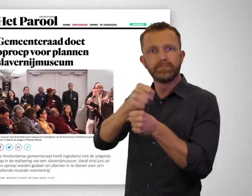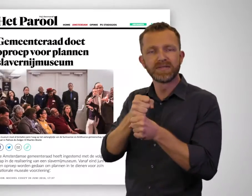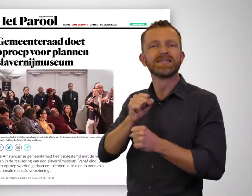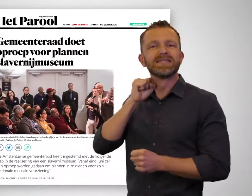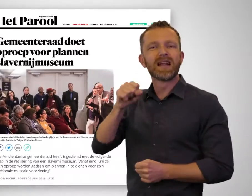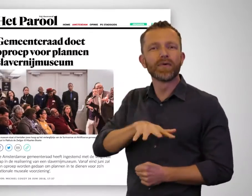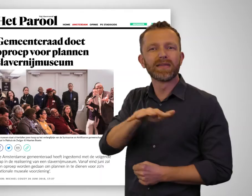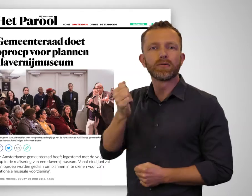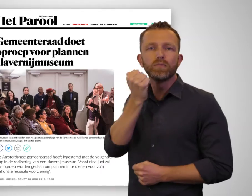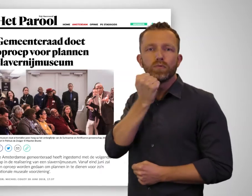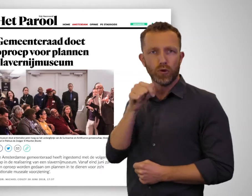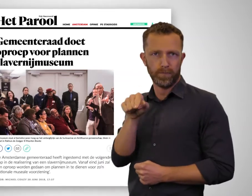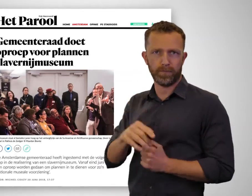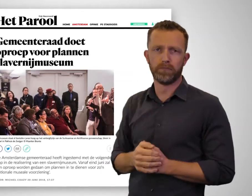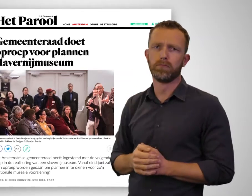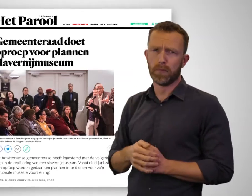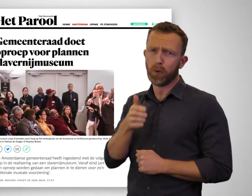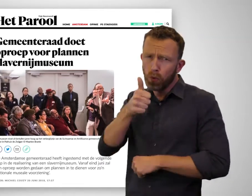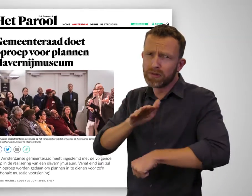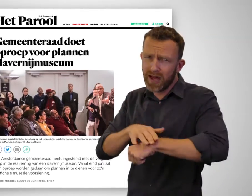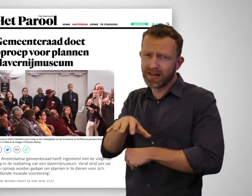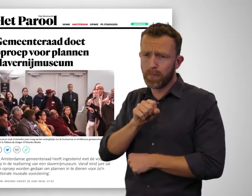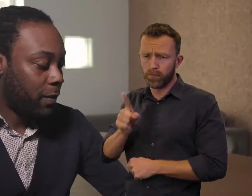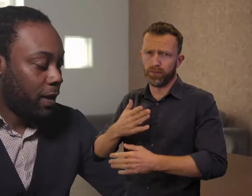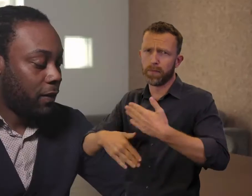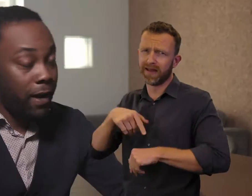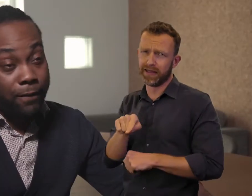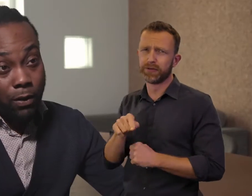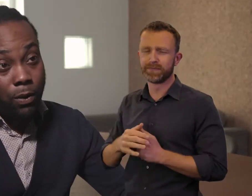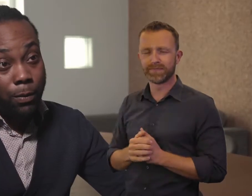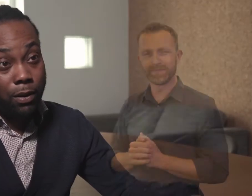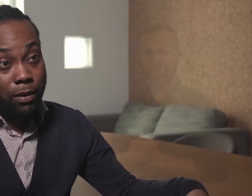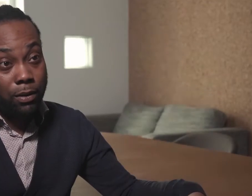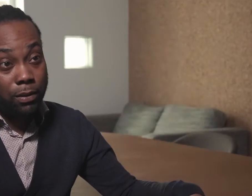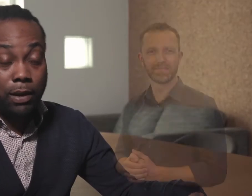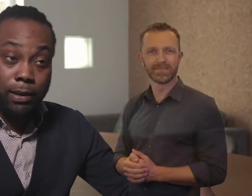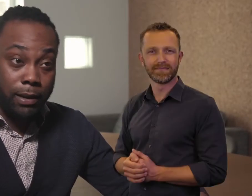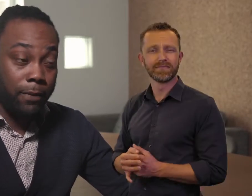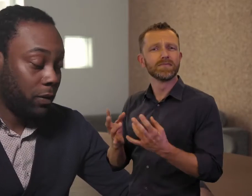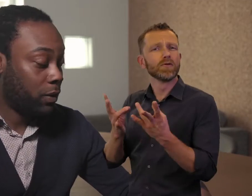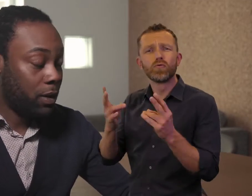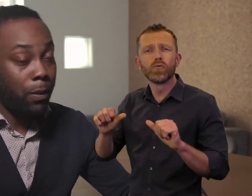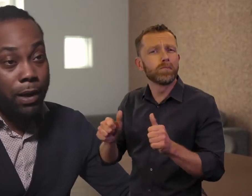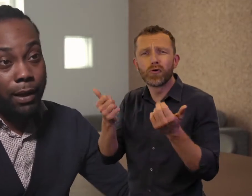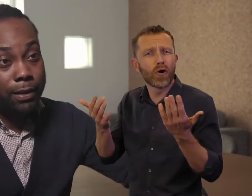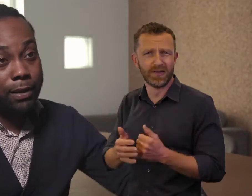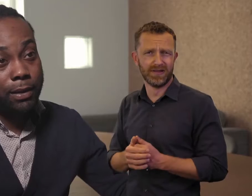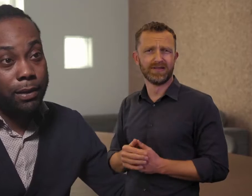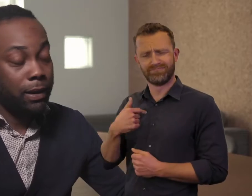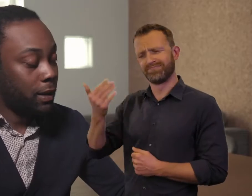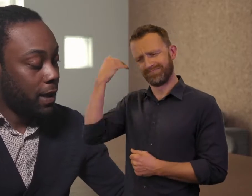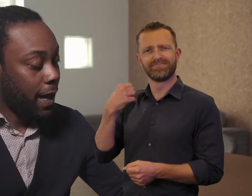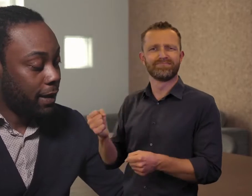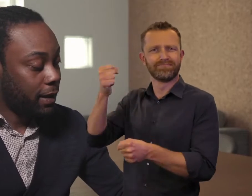slavernijmuseum. Ik heb hier wel goede tijd voor genomen. Op een gegeven moment hadden wij een werkgroep. Die hebben we toen opgericht.